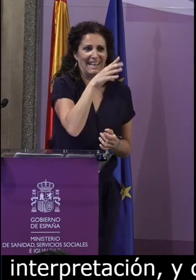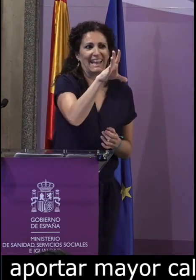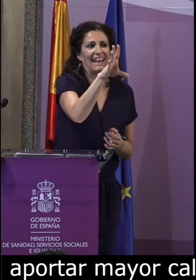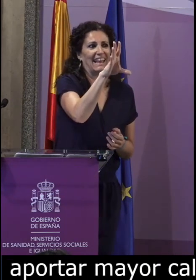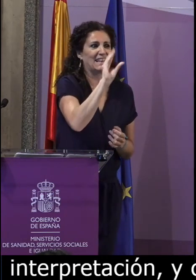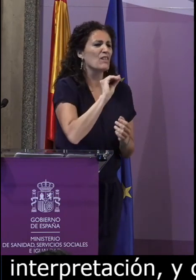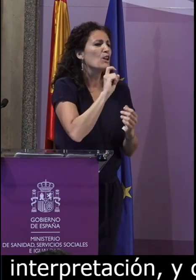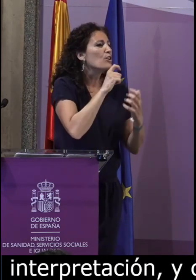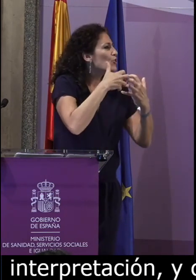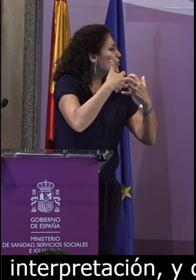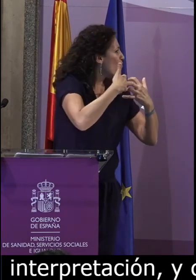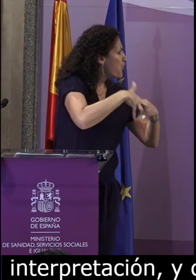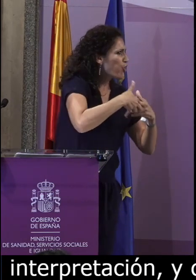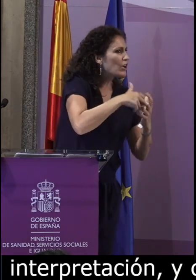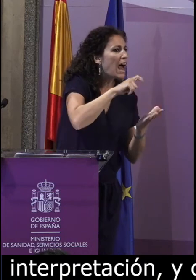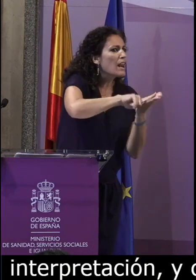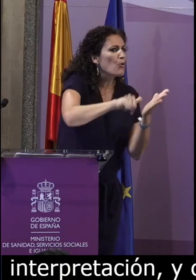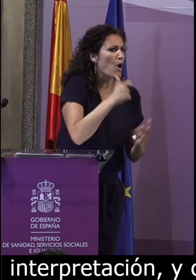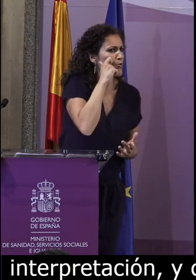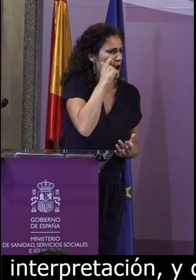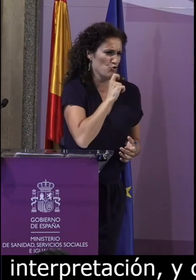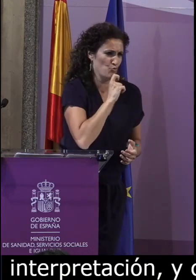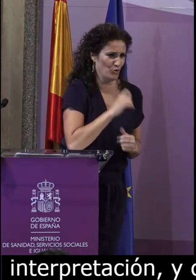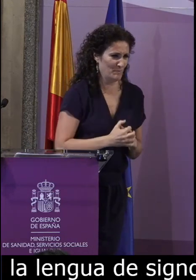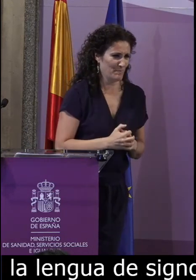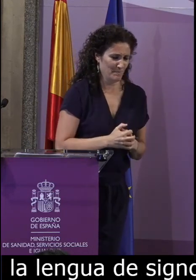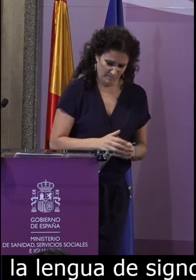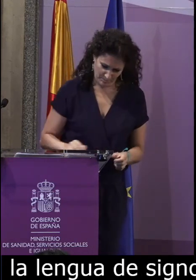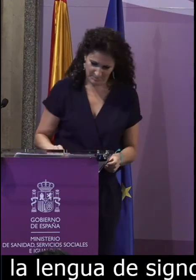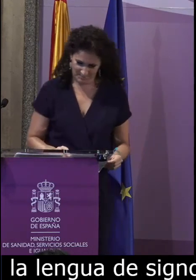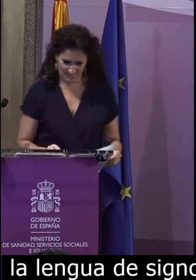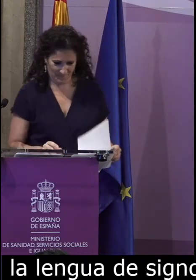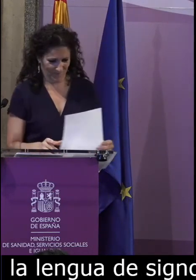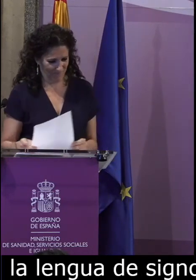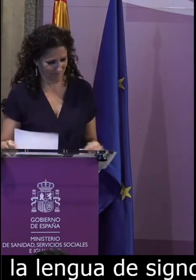permite de alguna manera poder entender cómo funciona el lenguaje humano.